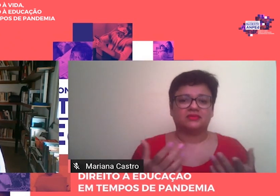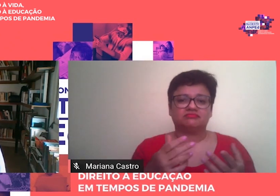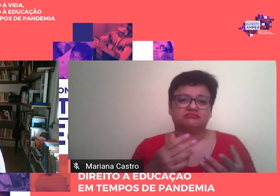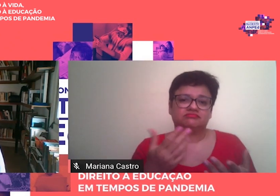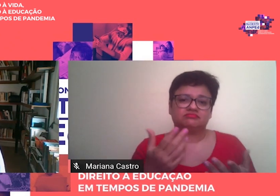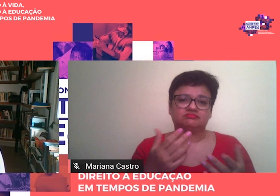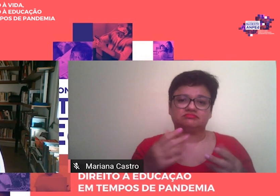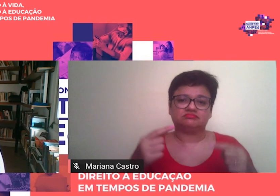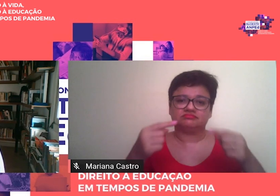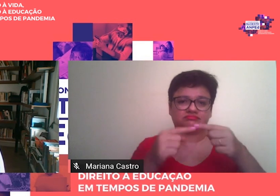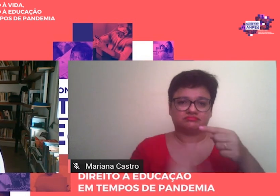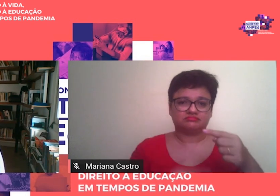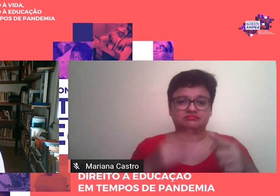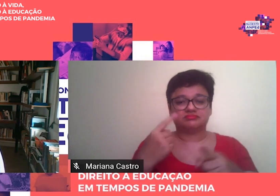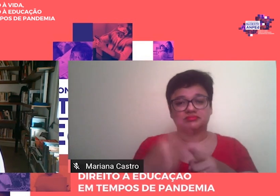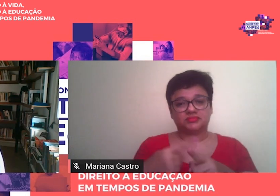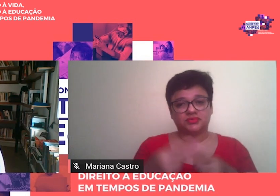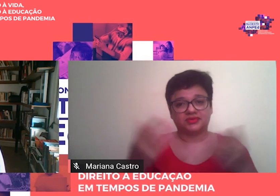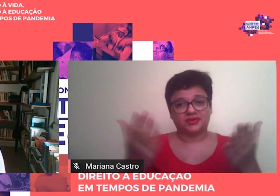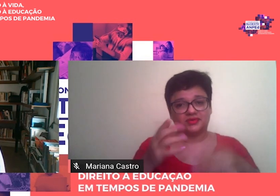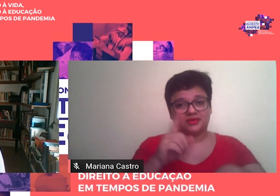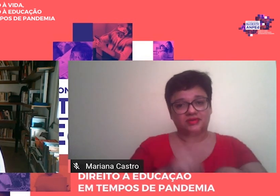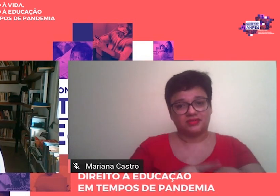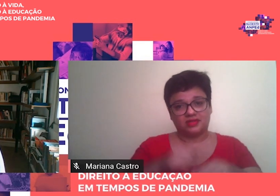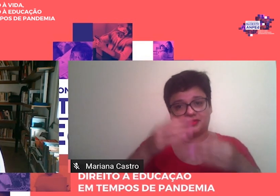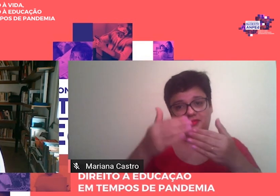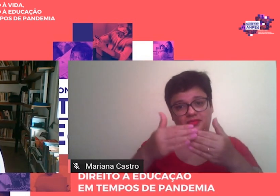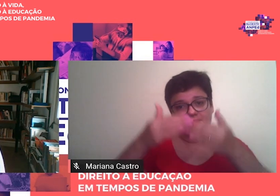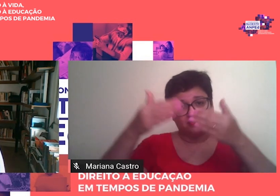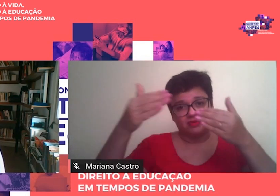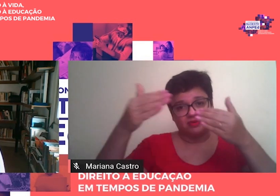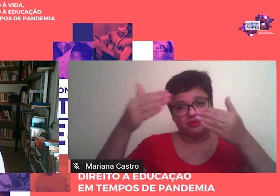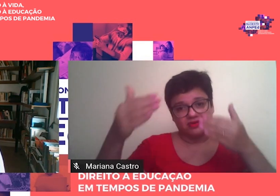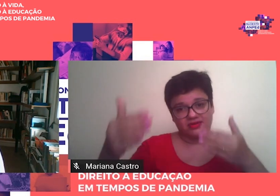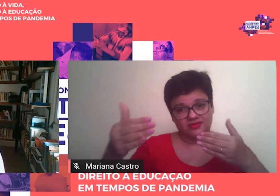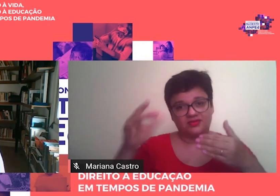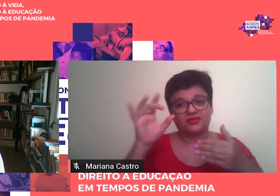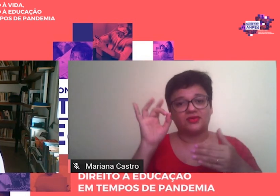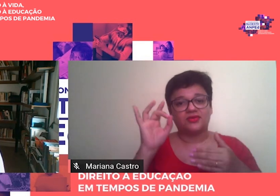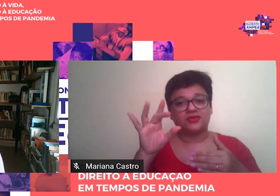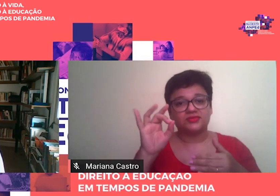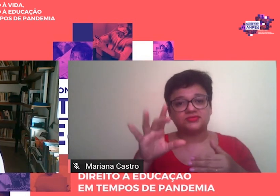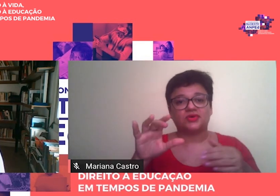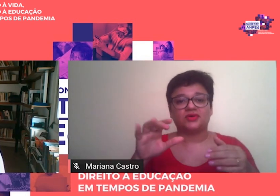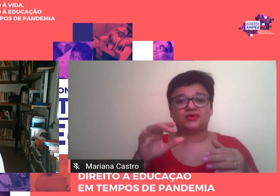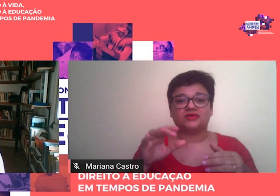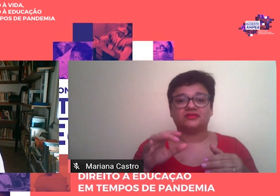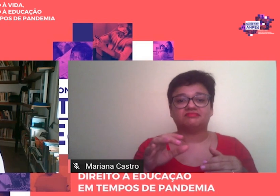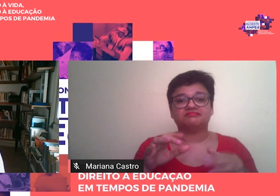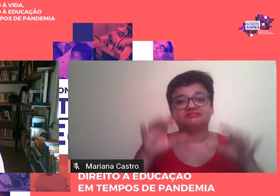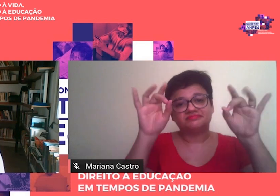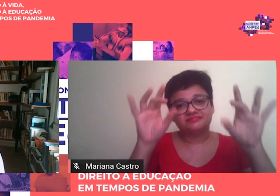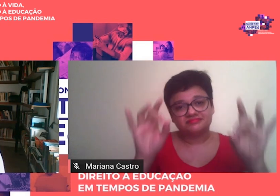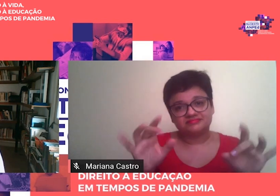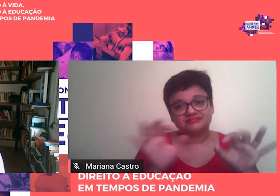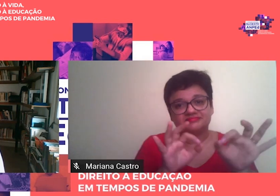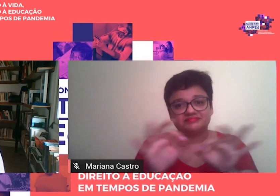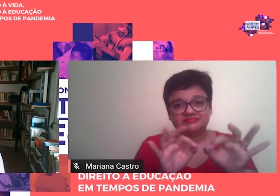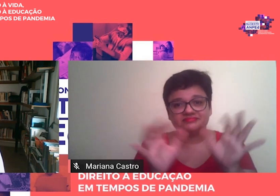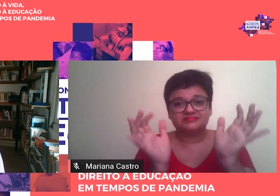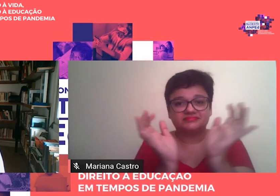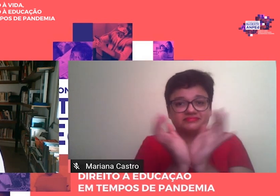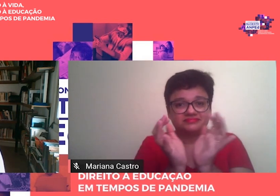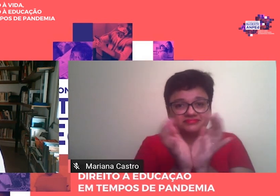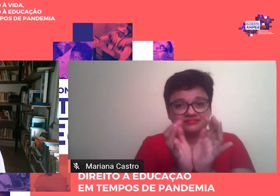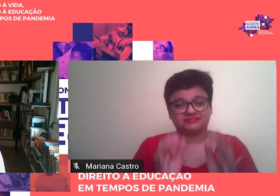certeza, a reserva de um tempo maior não passou de uma deferência para comigo e por parte da organização desta sessão.